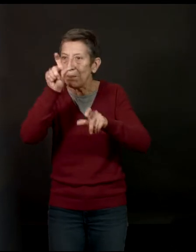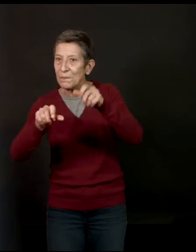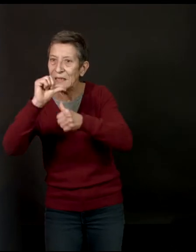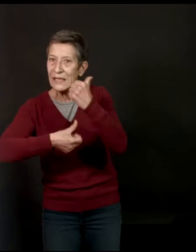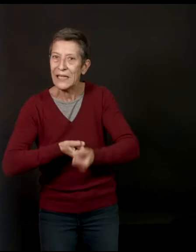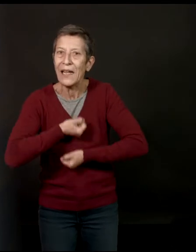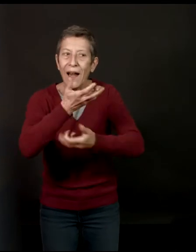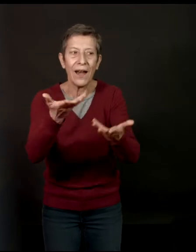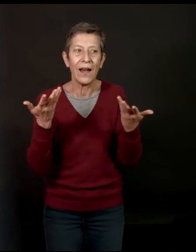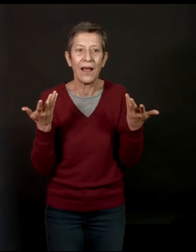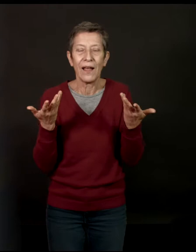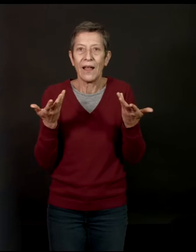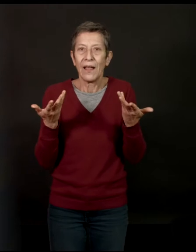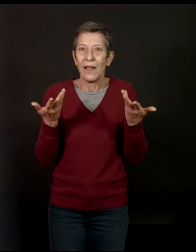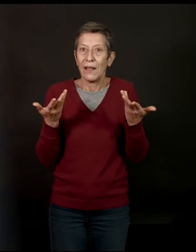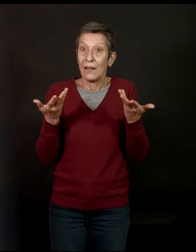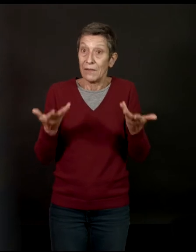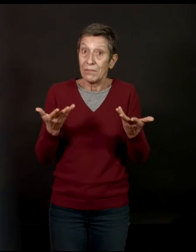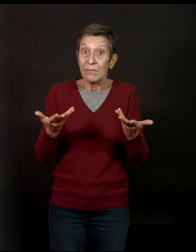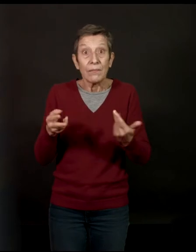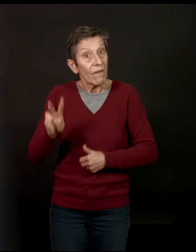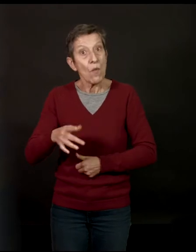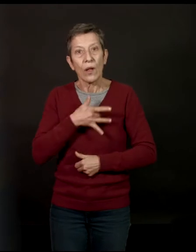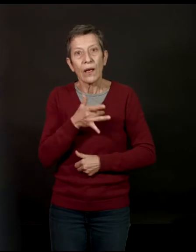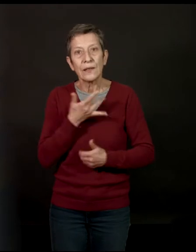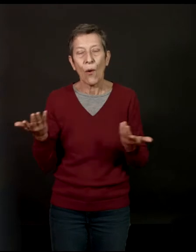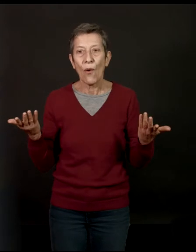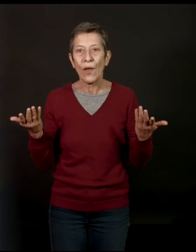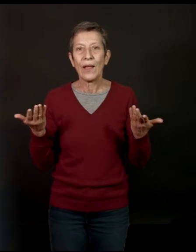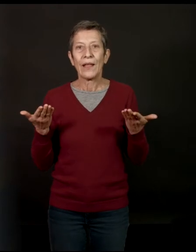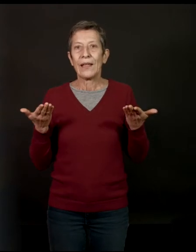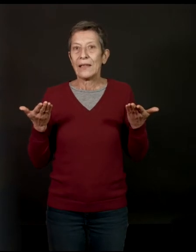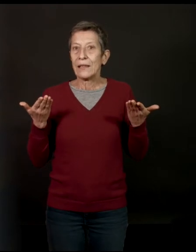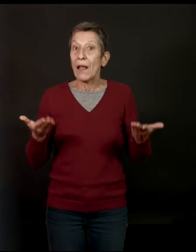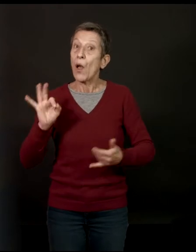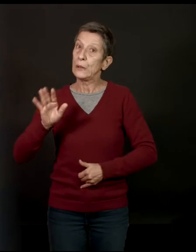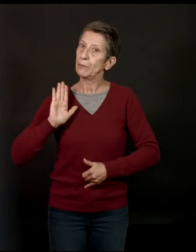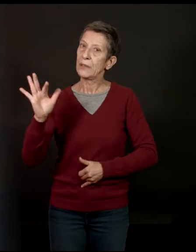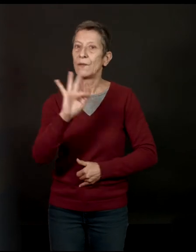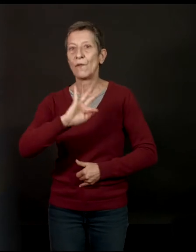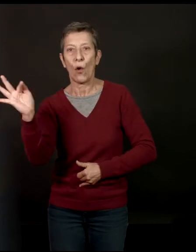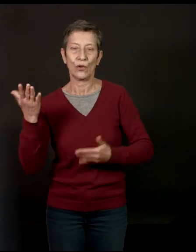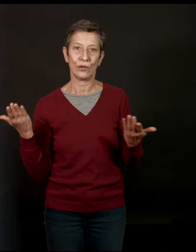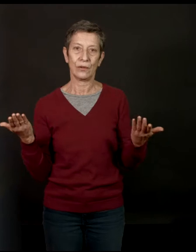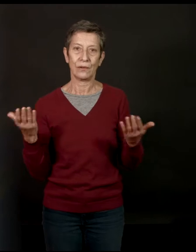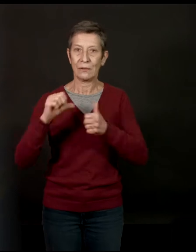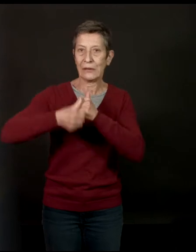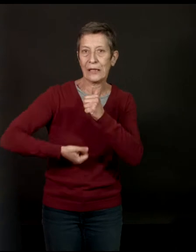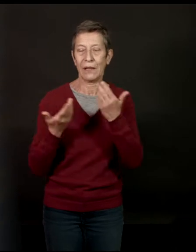dont les gens parlent. Et qui est vraiment intéressant.'est vraiment très intéressant. Donc, ça, c'est très français, je trouve. Donc, cette